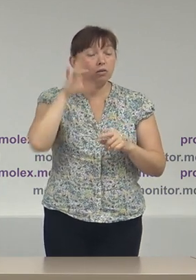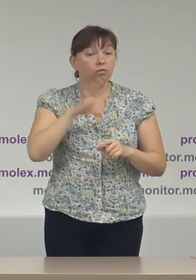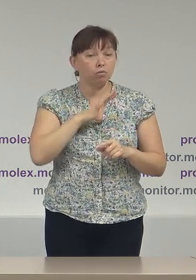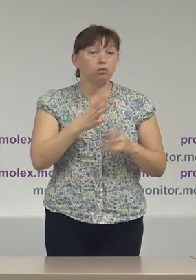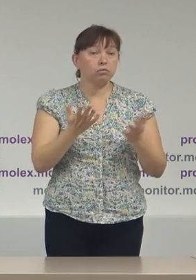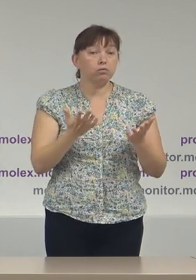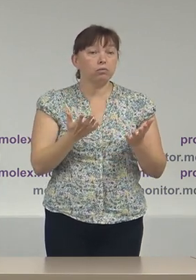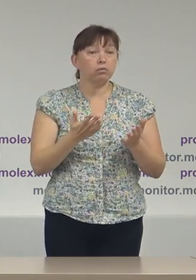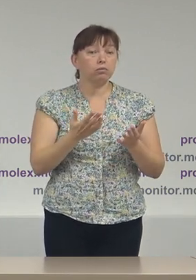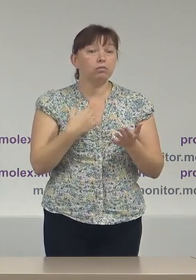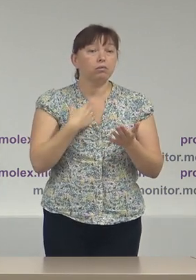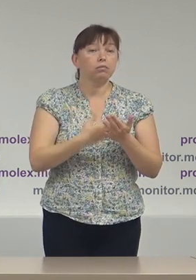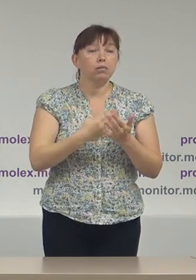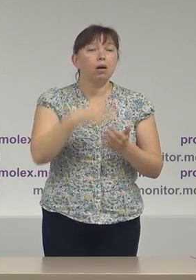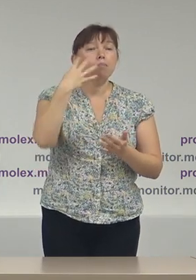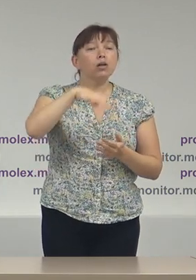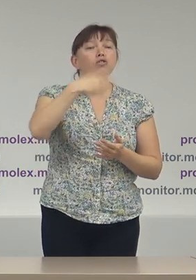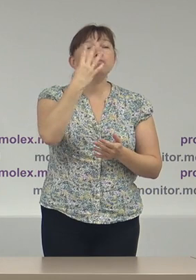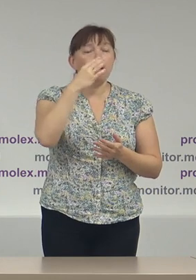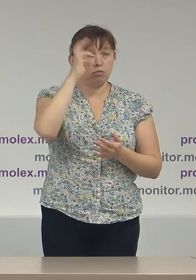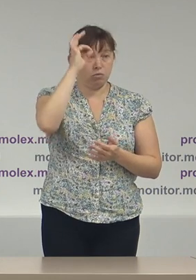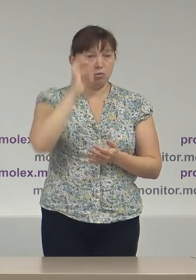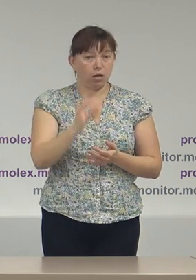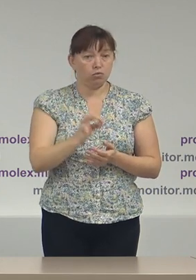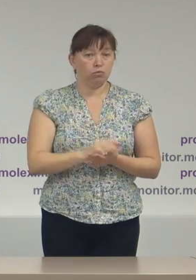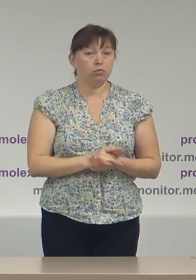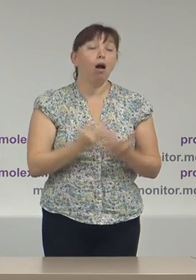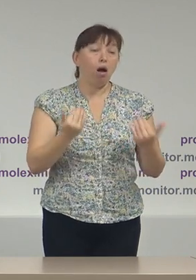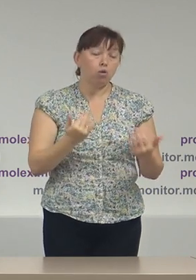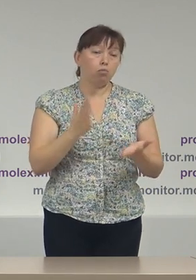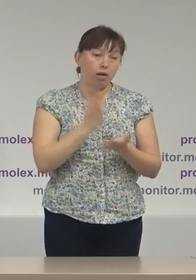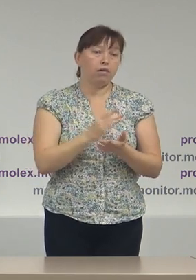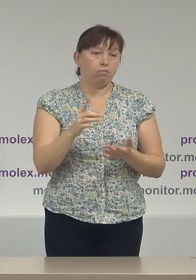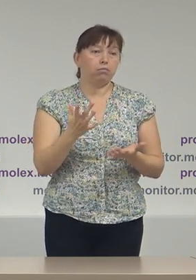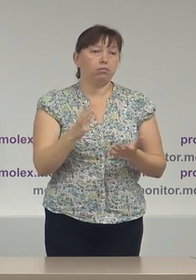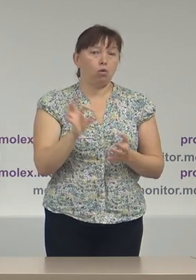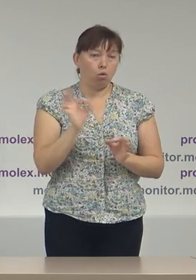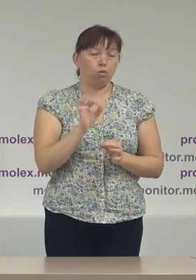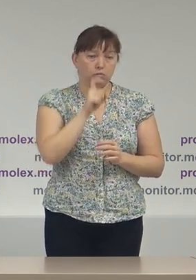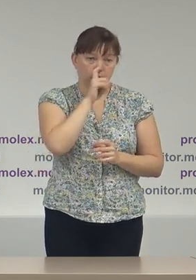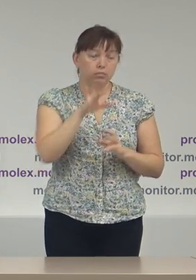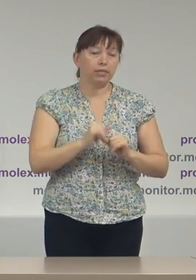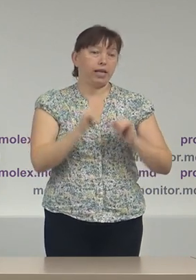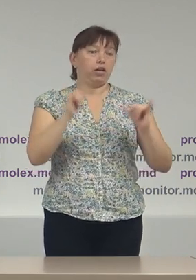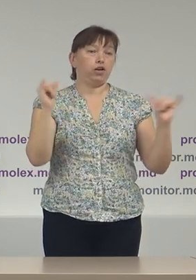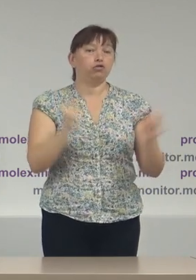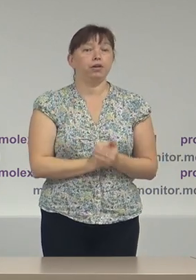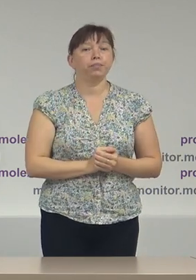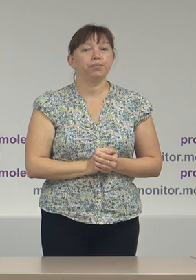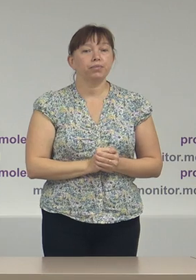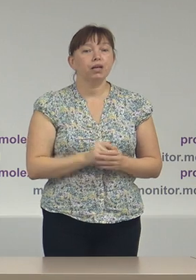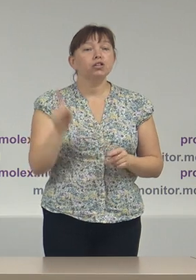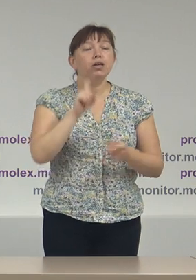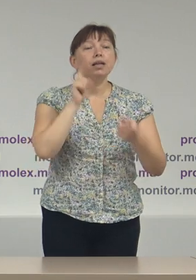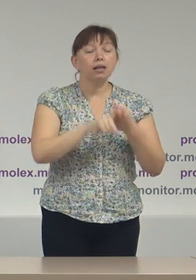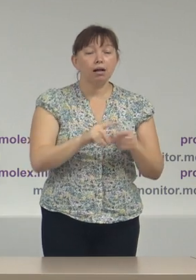potrivit observatorilor Promolex, cam 44%. Deci avem o creștere în acest sens. Legat